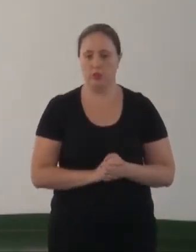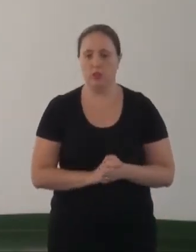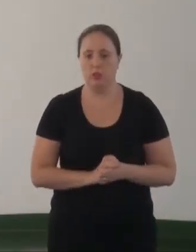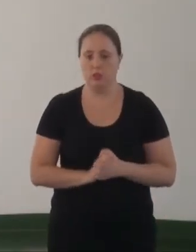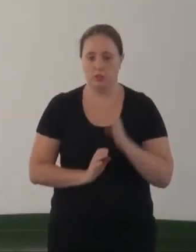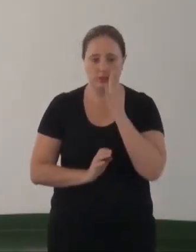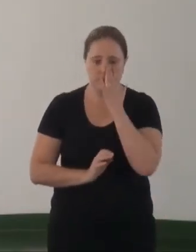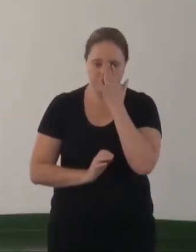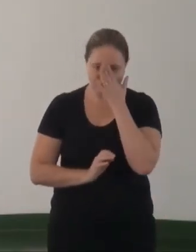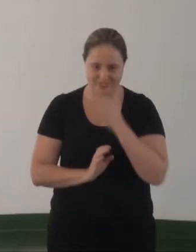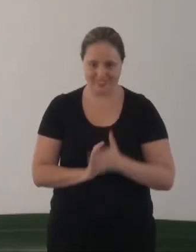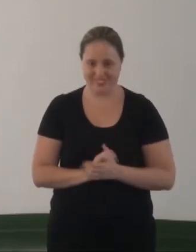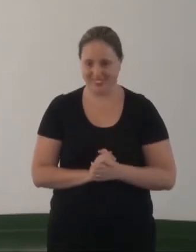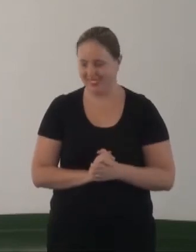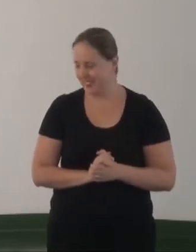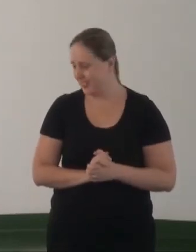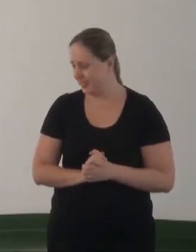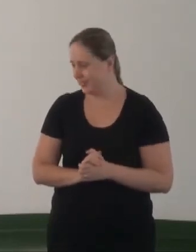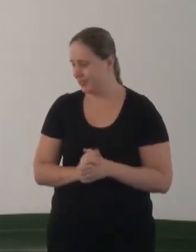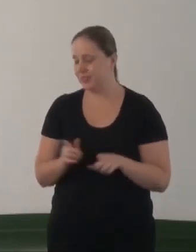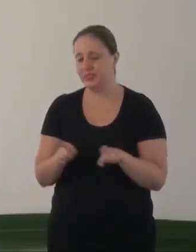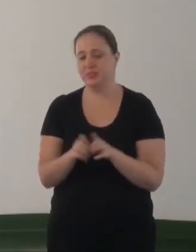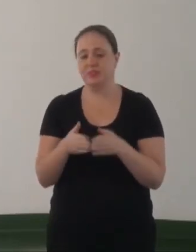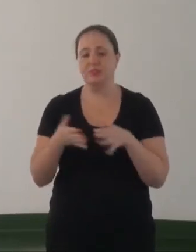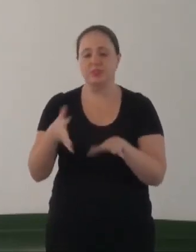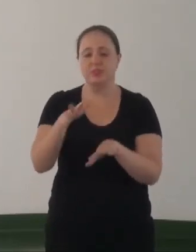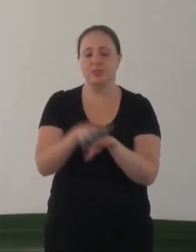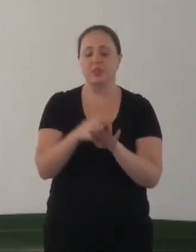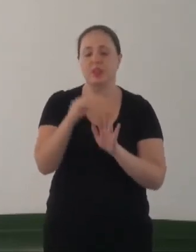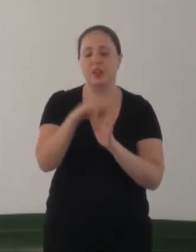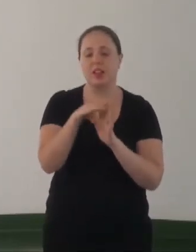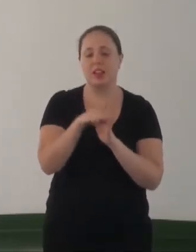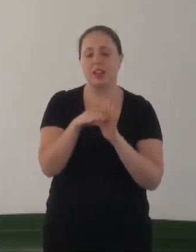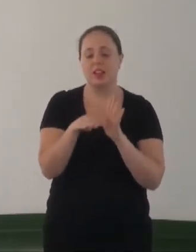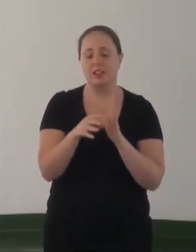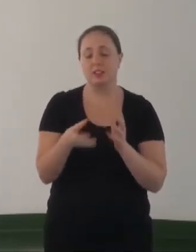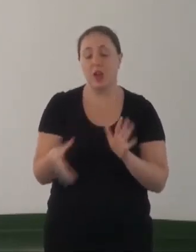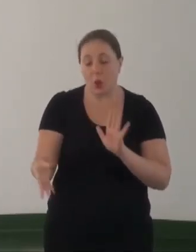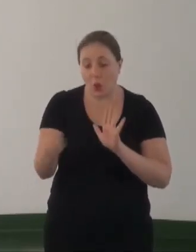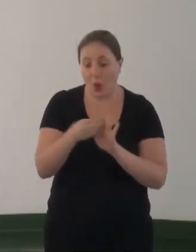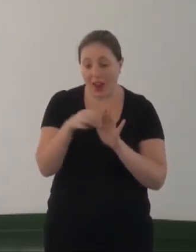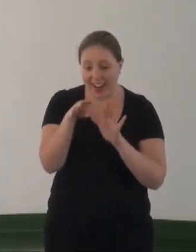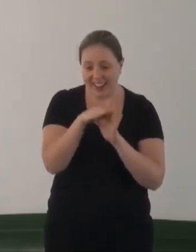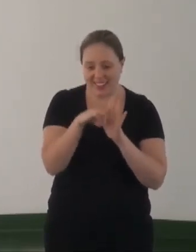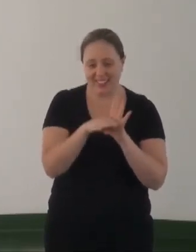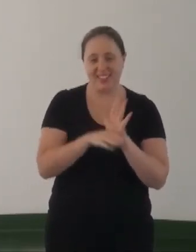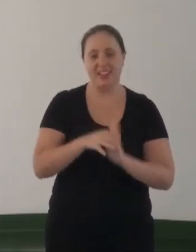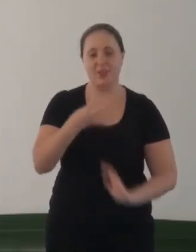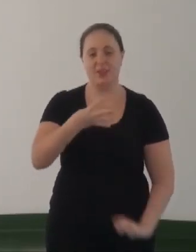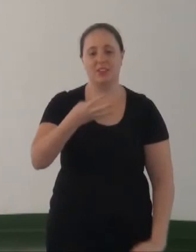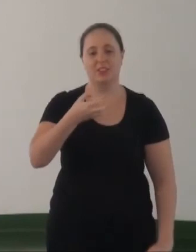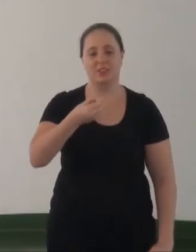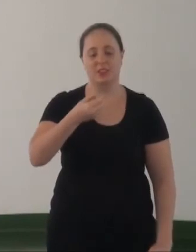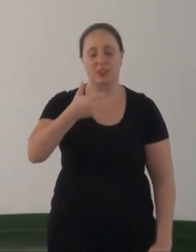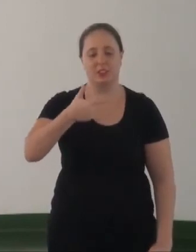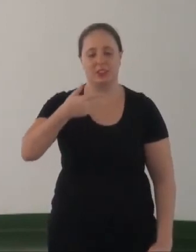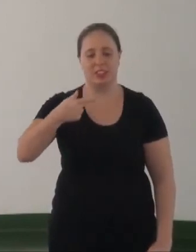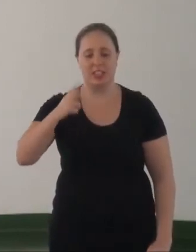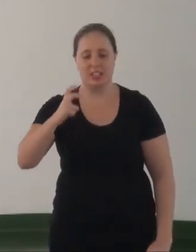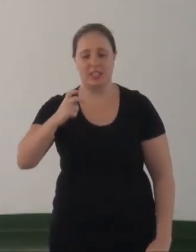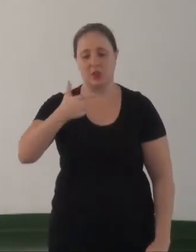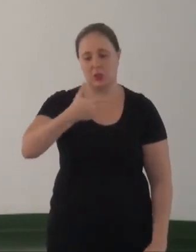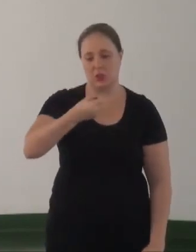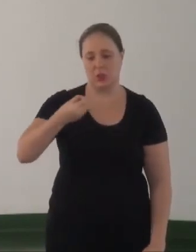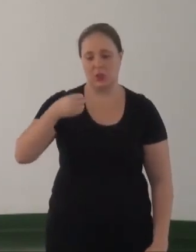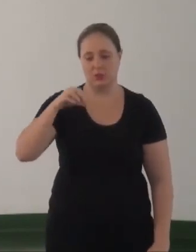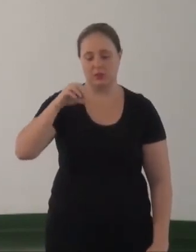esgotado, então vamos acabar de ler. Pedir a conclusão em pauta para julgamento da ADIN nº 4275-2009 que